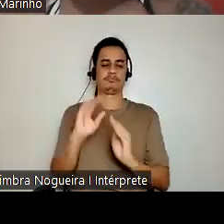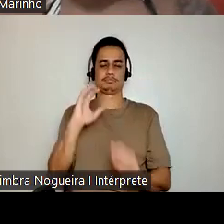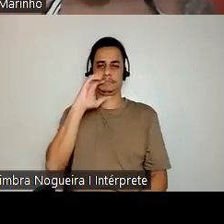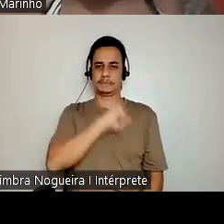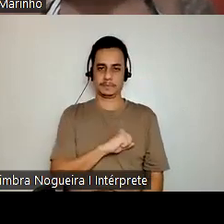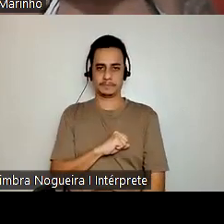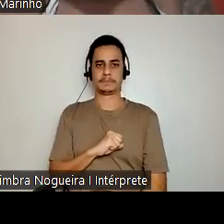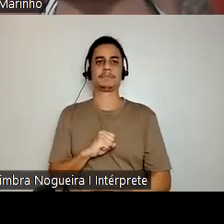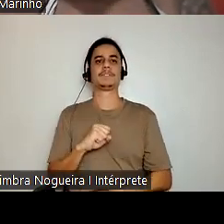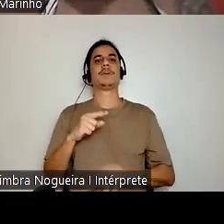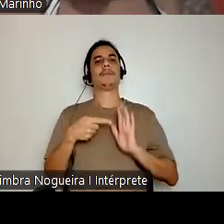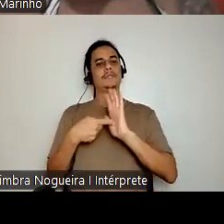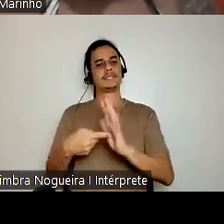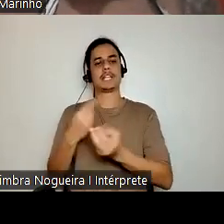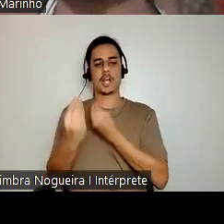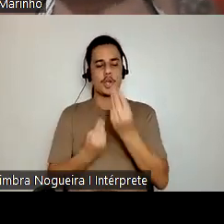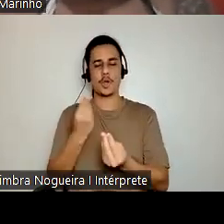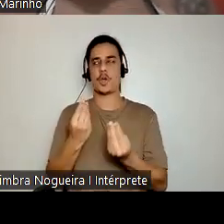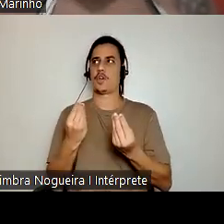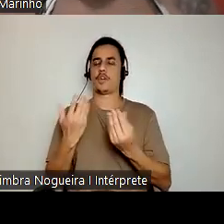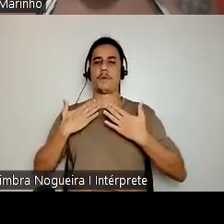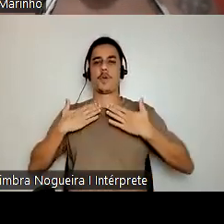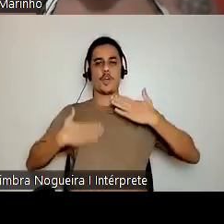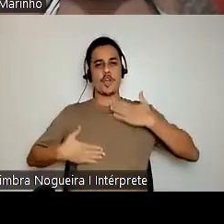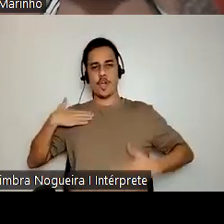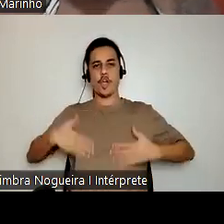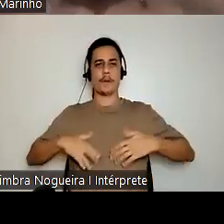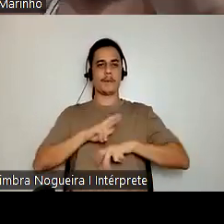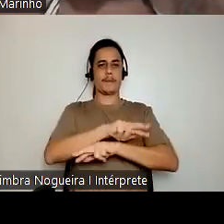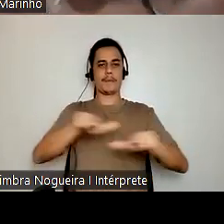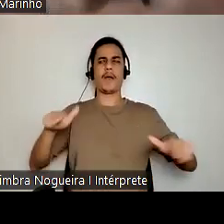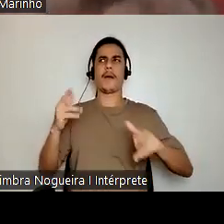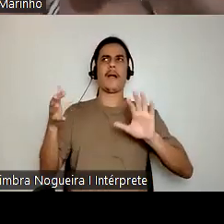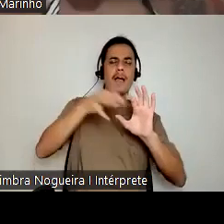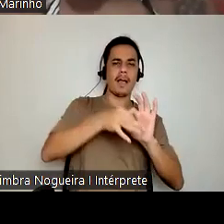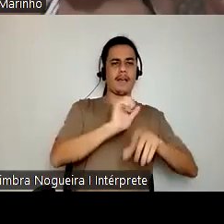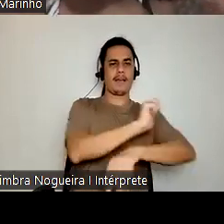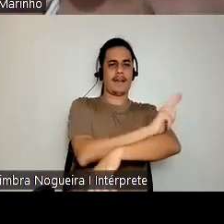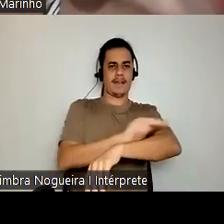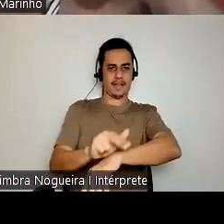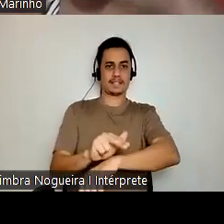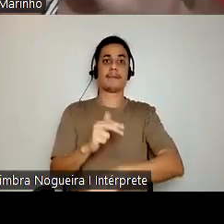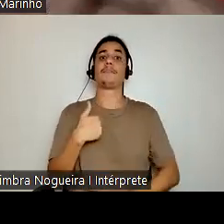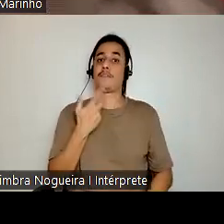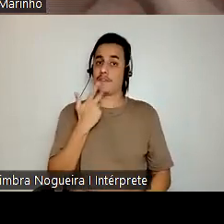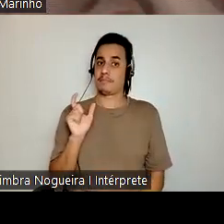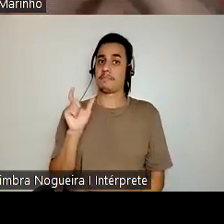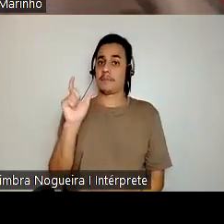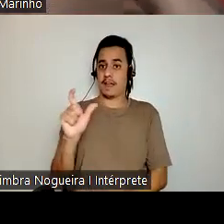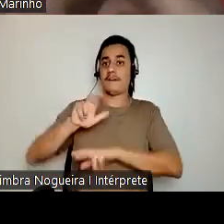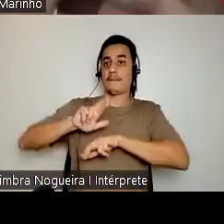essa questão da racialização de corpos plurais, e aí eu já trago esse termo plural, né? Porque ele parte